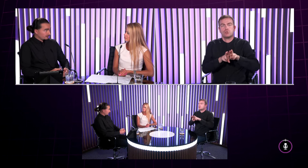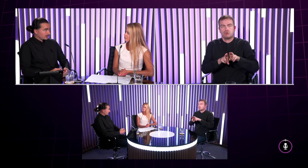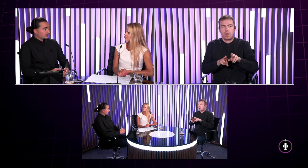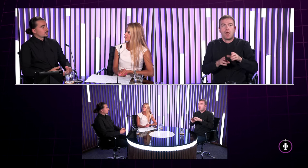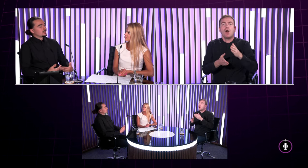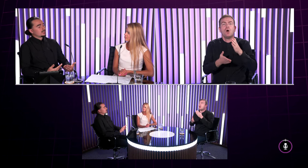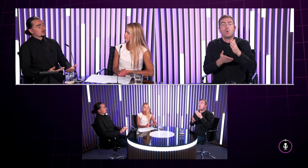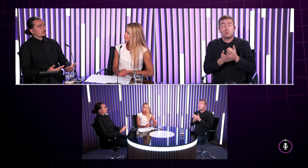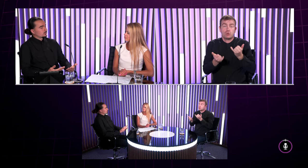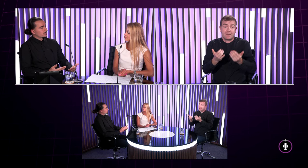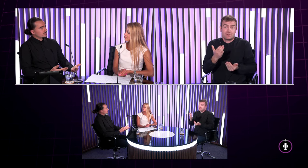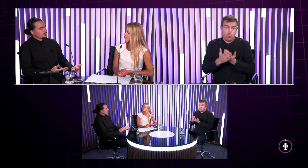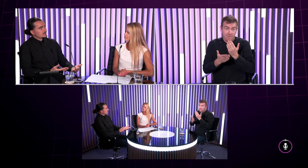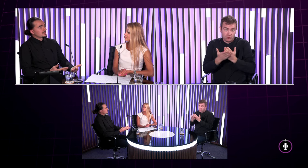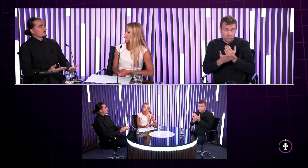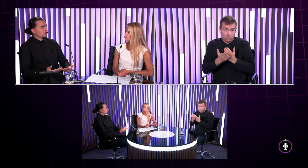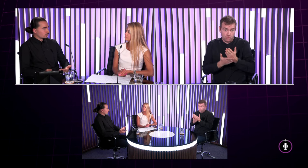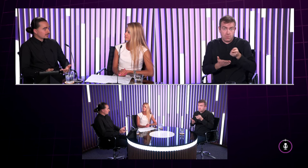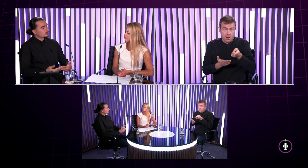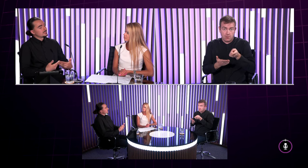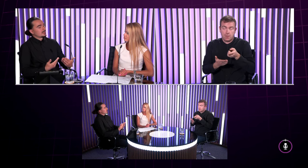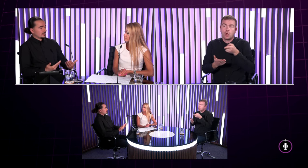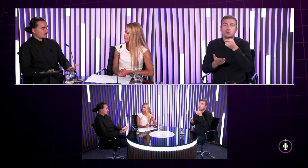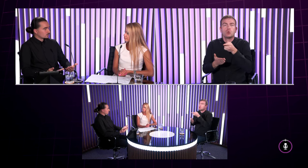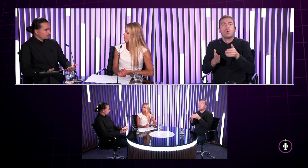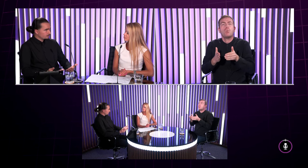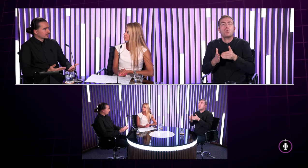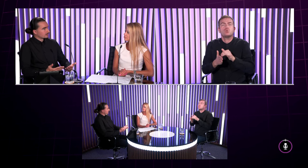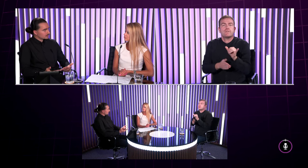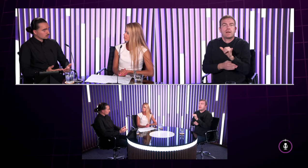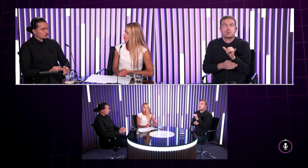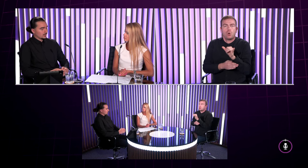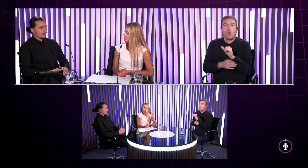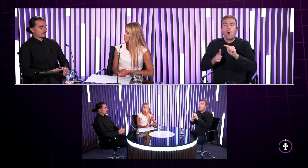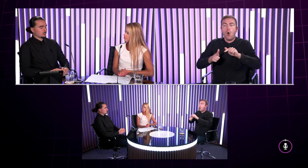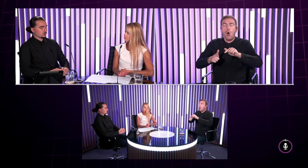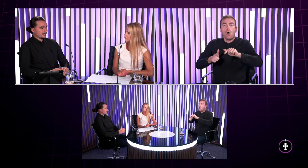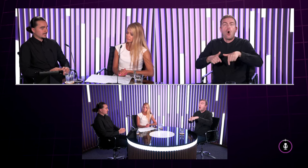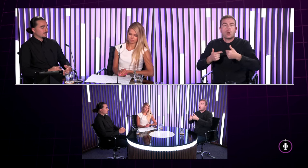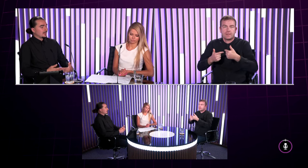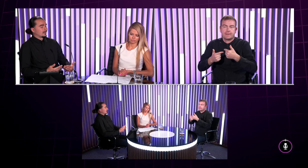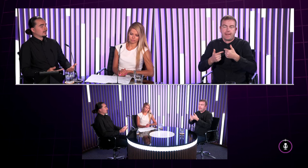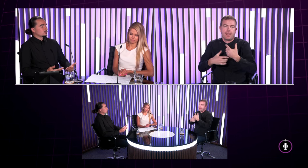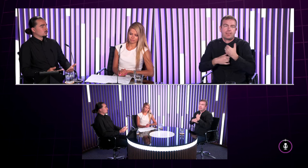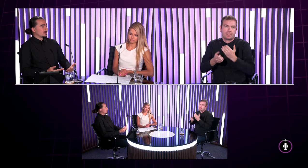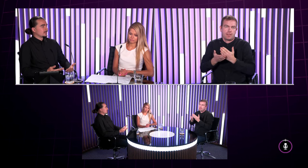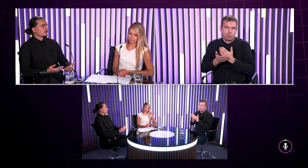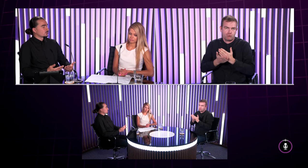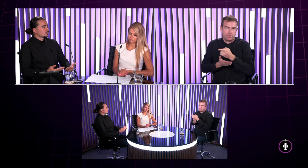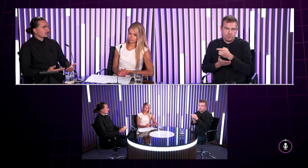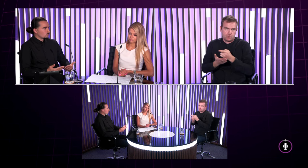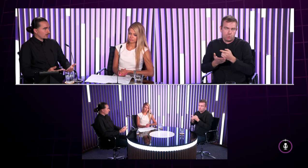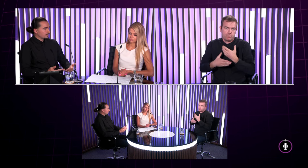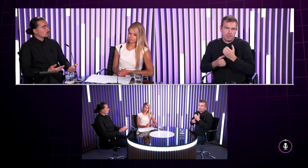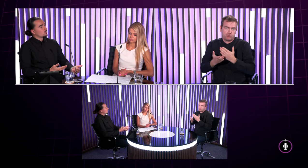tlmočník čo je teda služba ktorá je k dispozícii nepočujúcim ktorí sa registrujú na príslušnom úrade a príslušnom mieste a táto služba